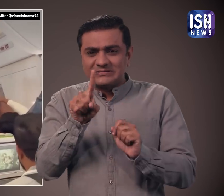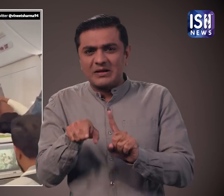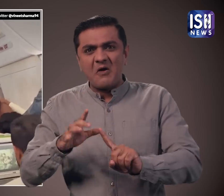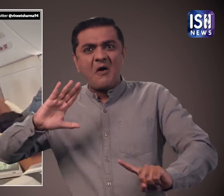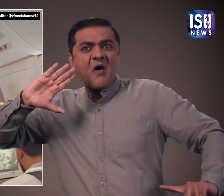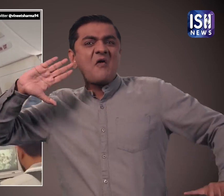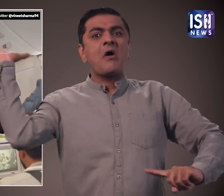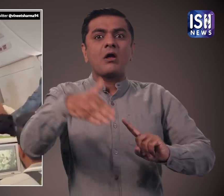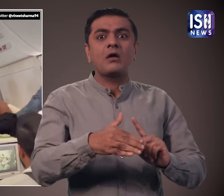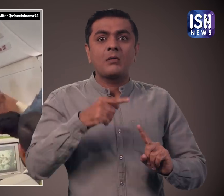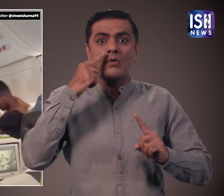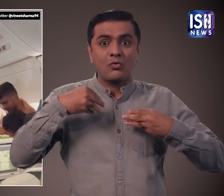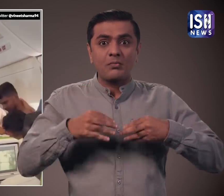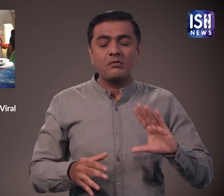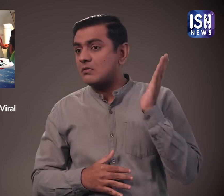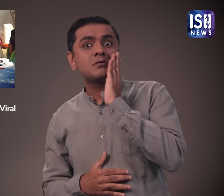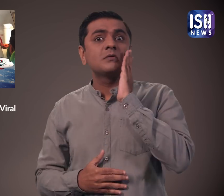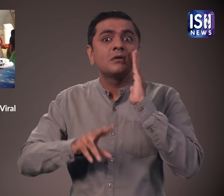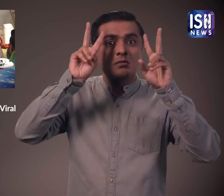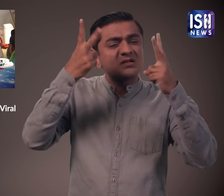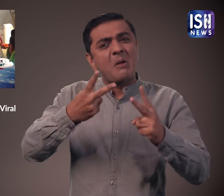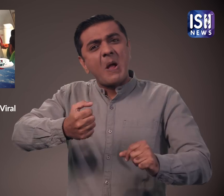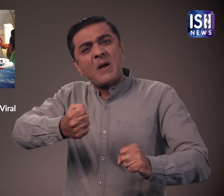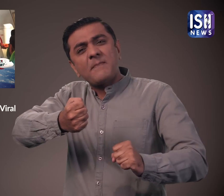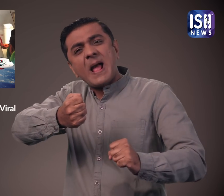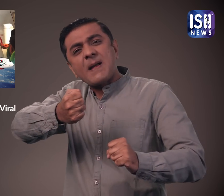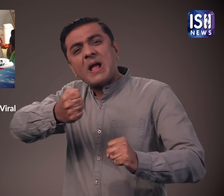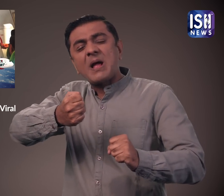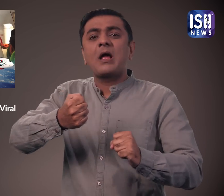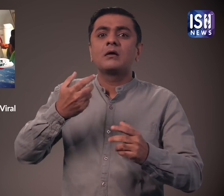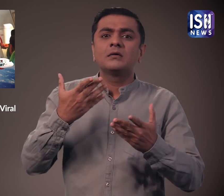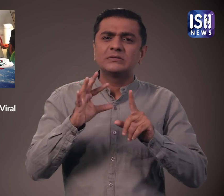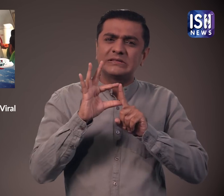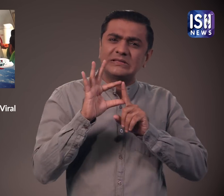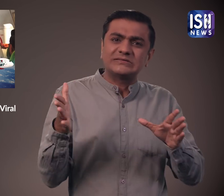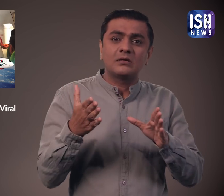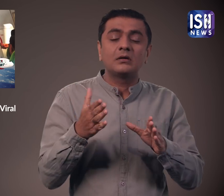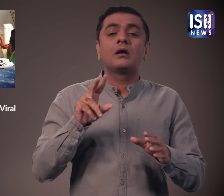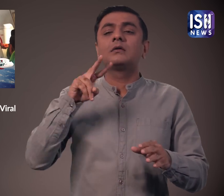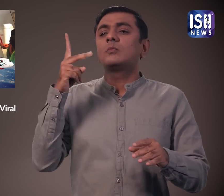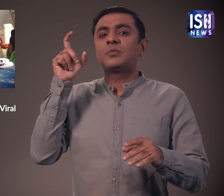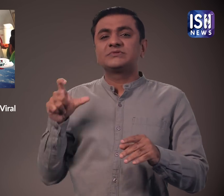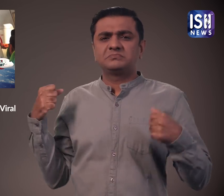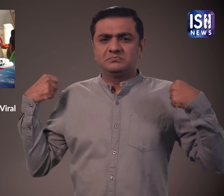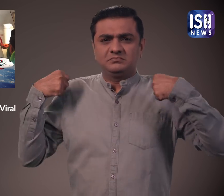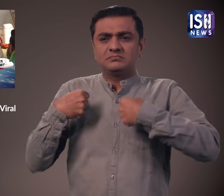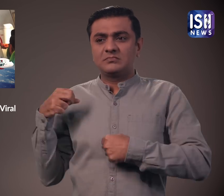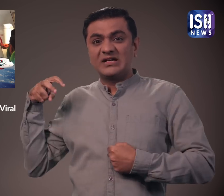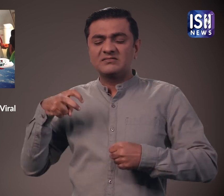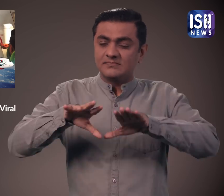यात्री ने बिना शर्ट वाले आदमी को थपड मारा जिसे वह और अधिक क्रोधित हो गया और और भी खतरनाक तरीके से लड़ने लगा कोट पहने दो लोगों